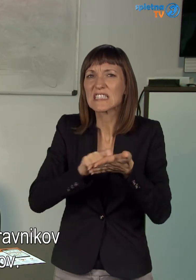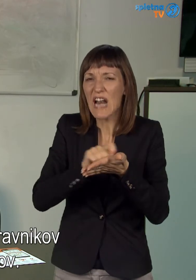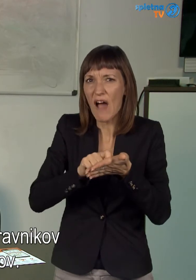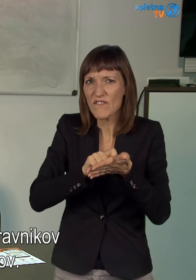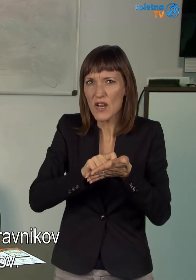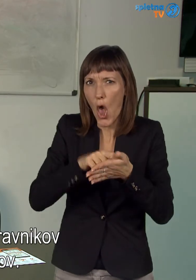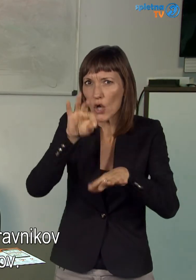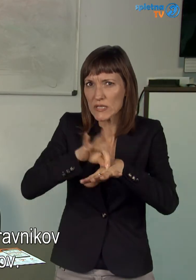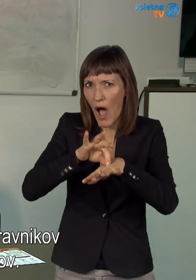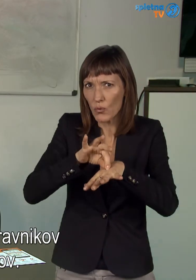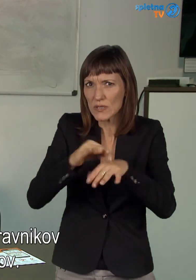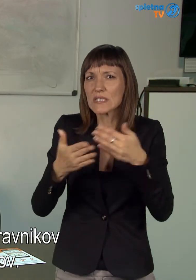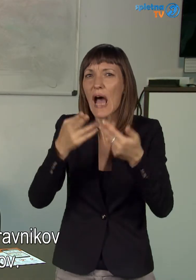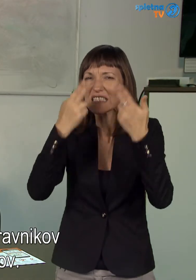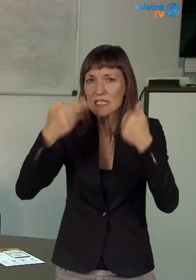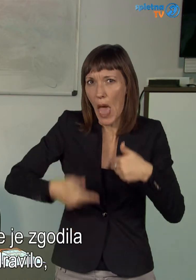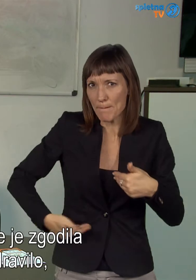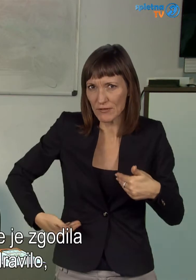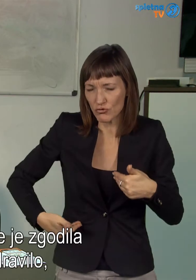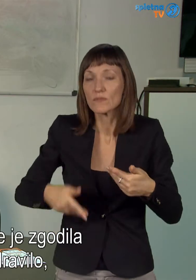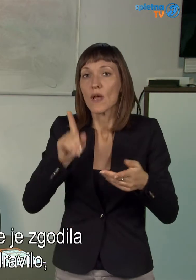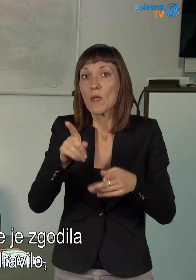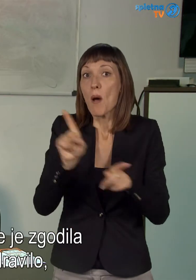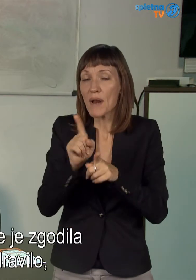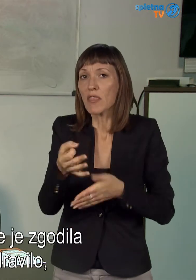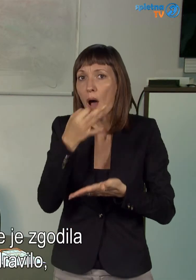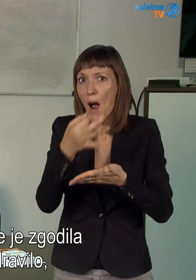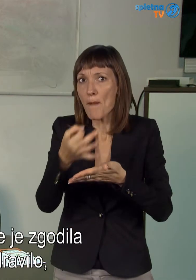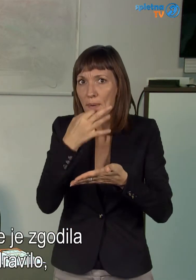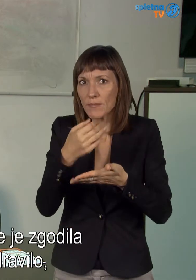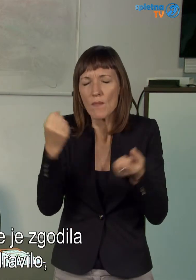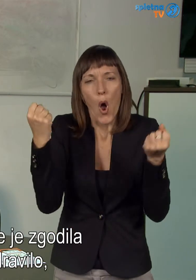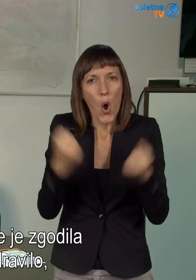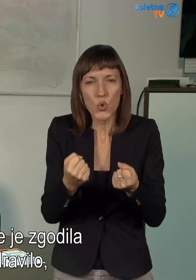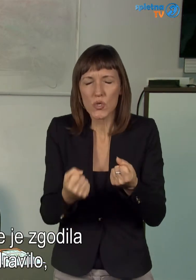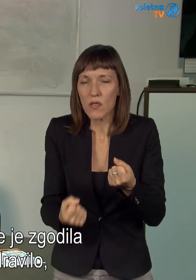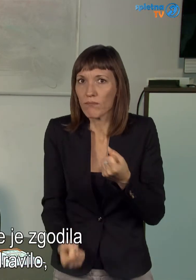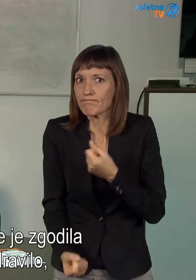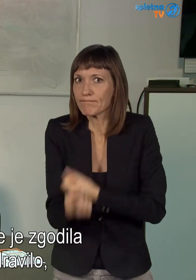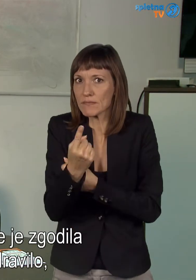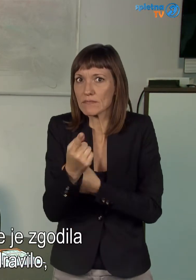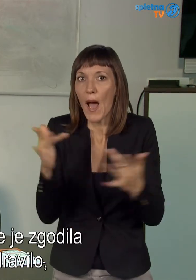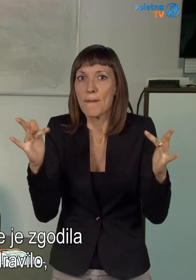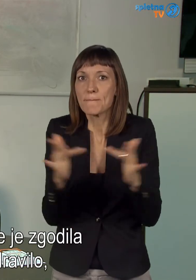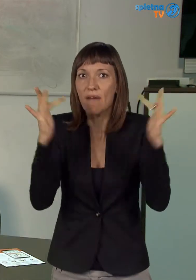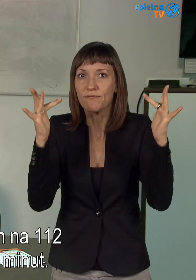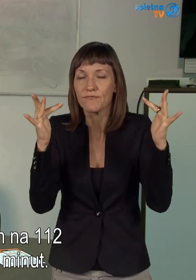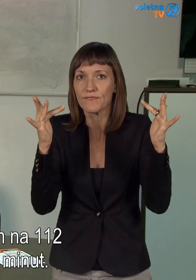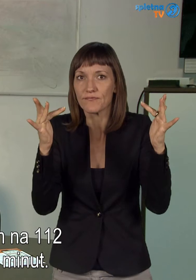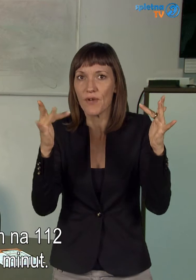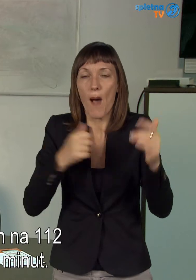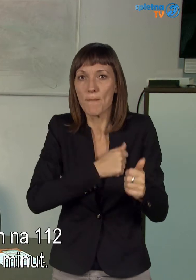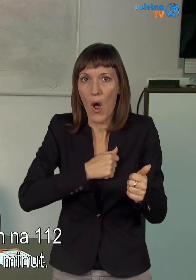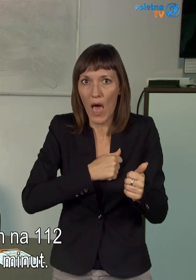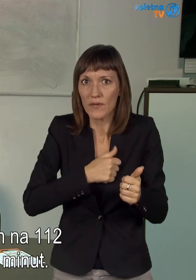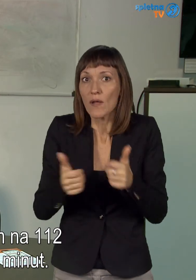doktorjev, sva prišla domov in potem je brad vzel zdravila in zgodila se močna reakcija na zdravilo. Vzameš telefon,